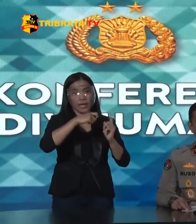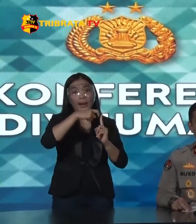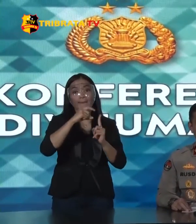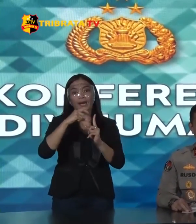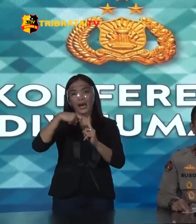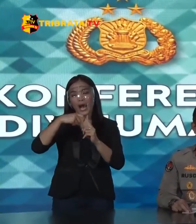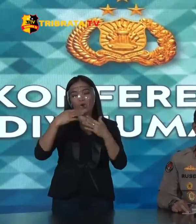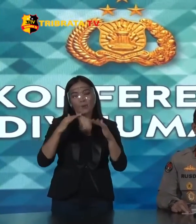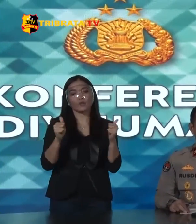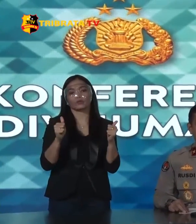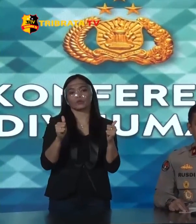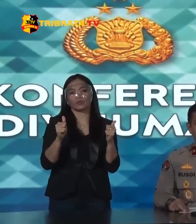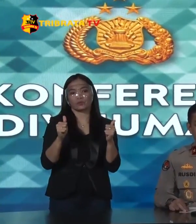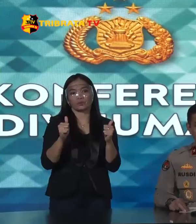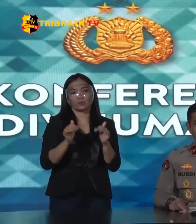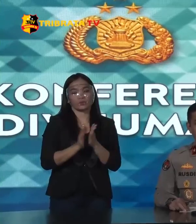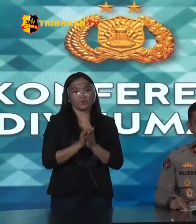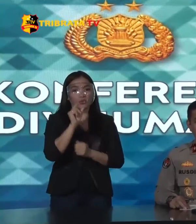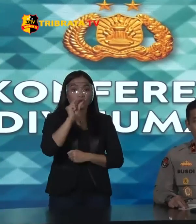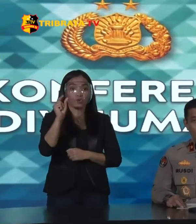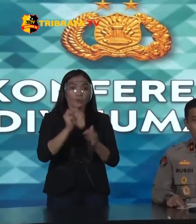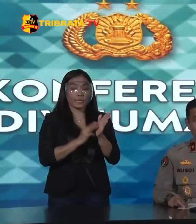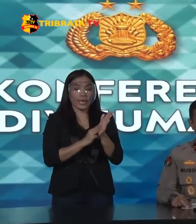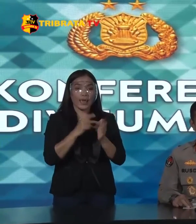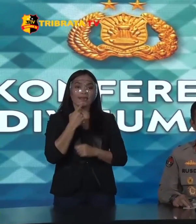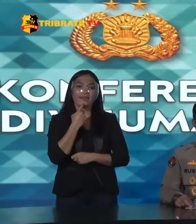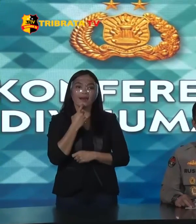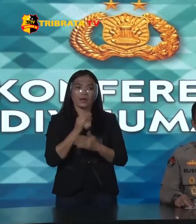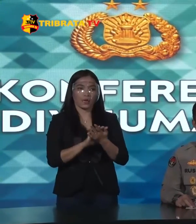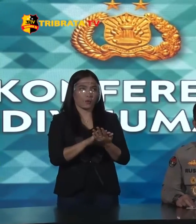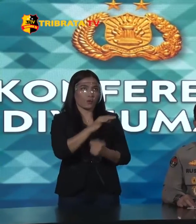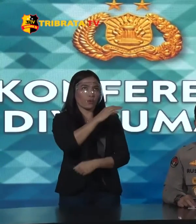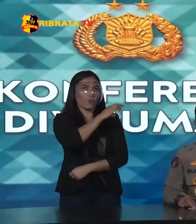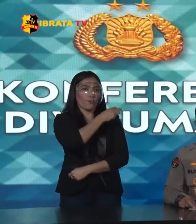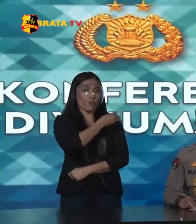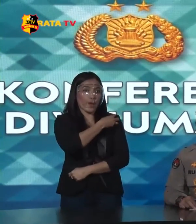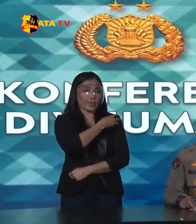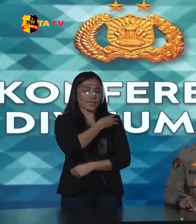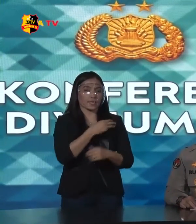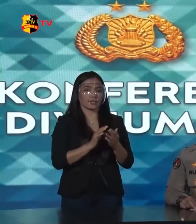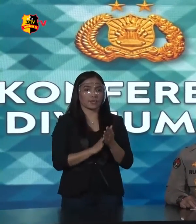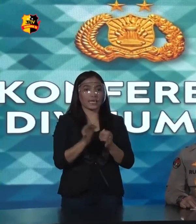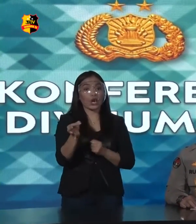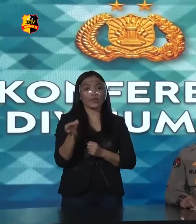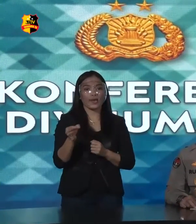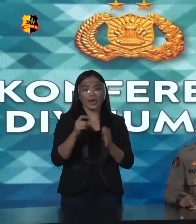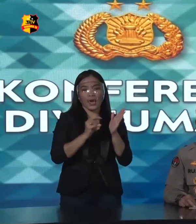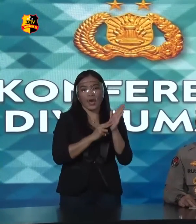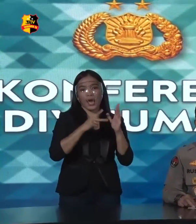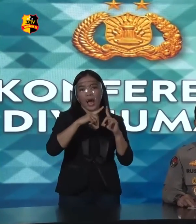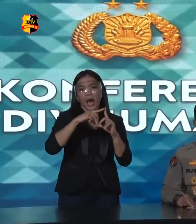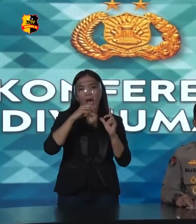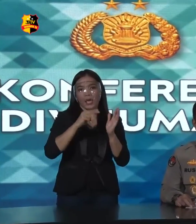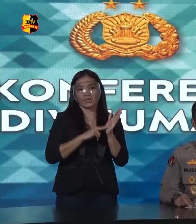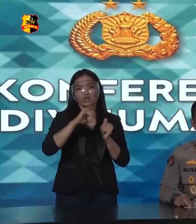Sudah sangat baik Dan untuk Kasus Bupati Nganjuk Nanti akan ada Keterangan